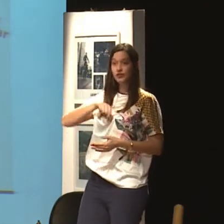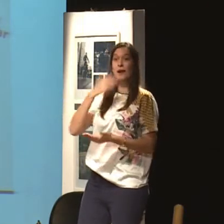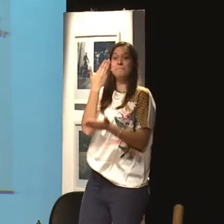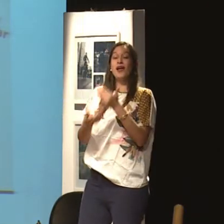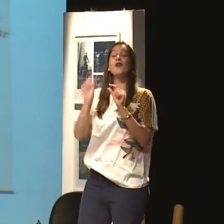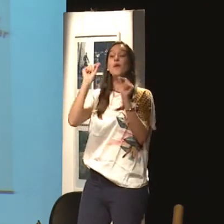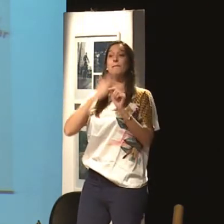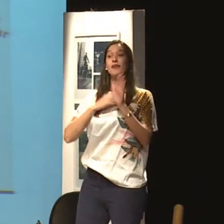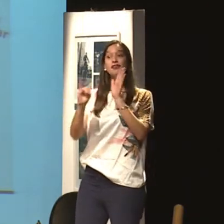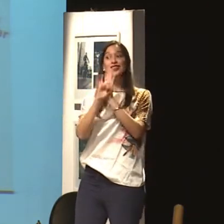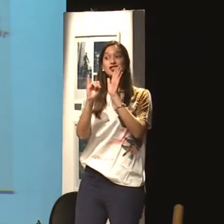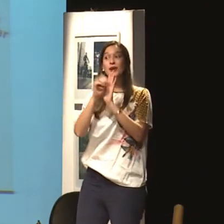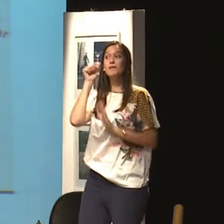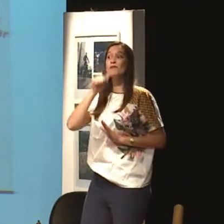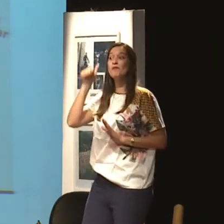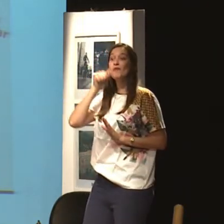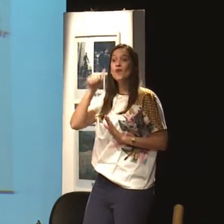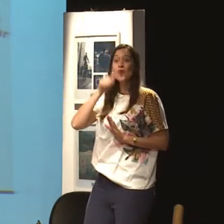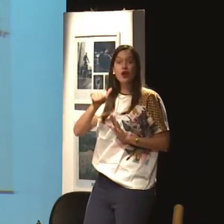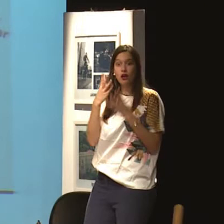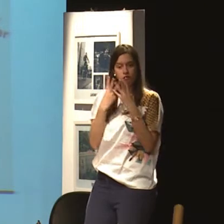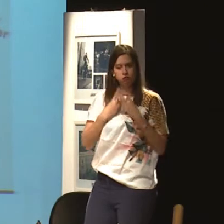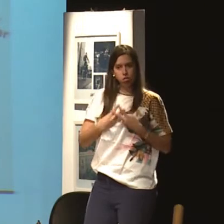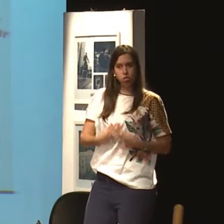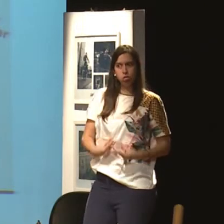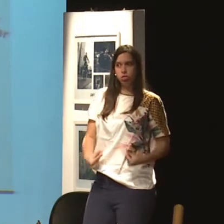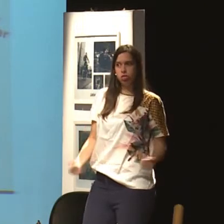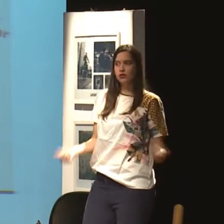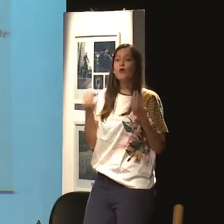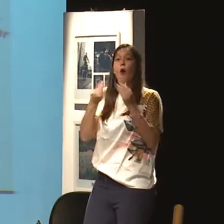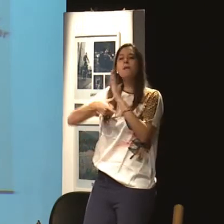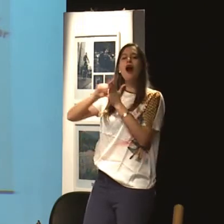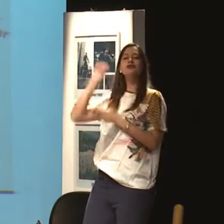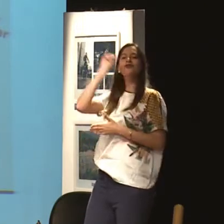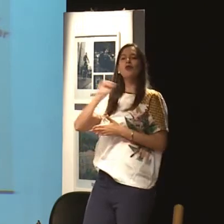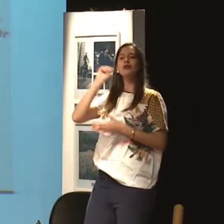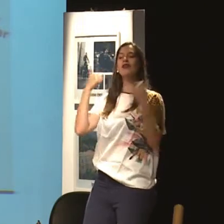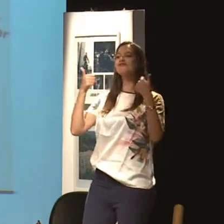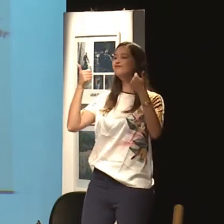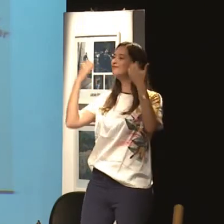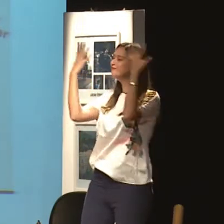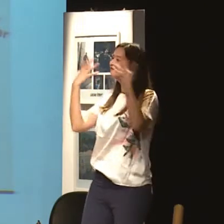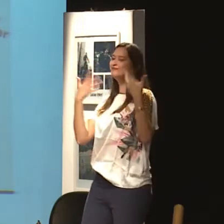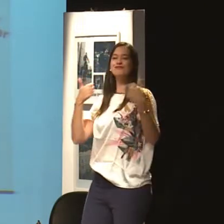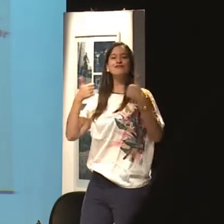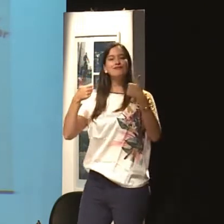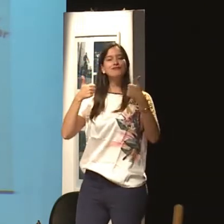perdendo a autoestima por conta disso. Ela perde a identidade dela de mulher. Antes ela está